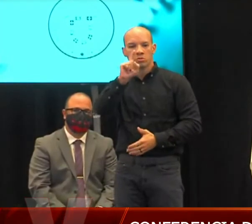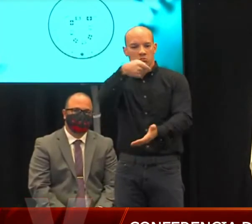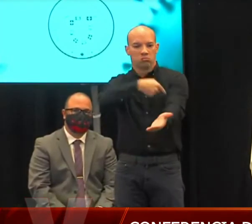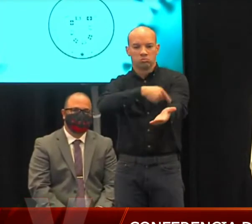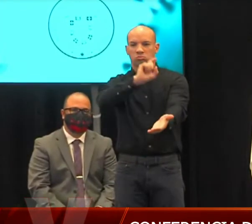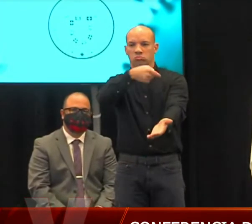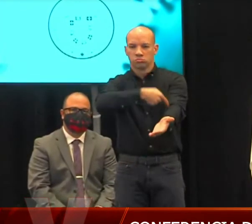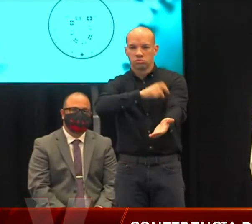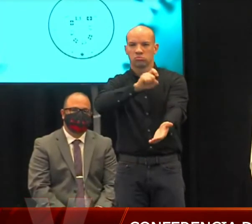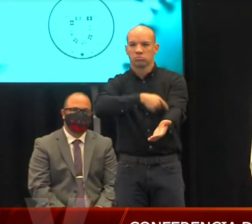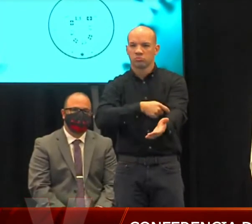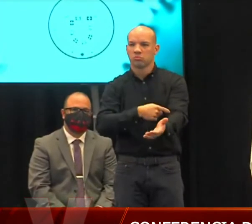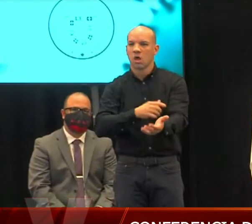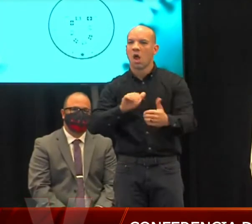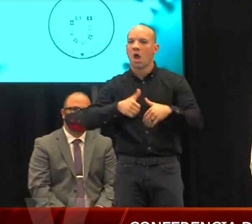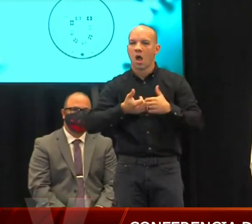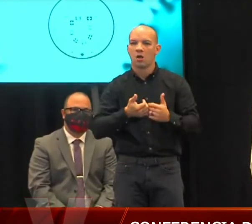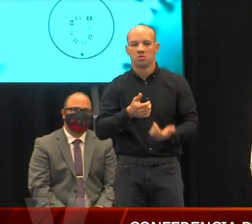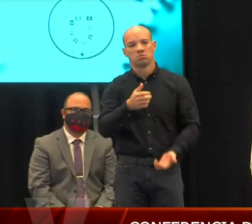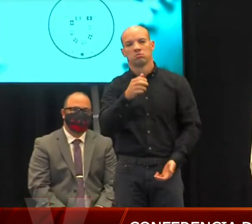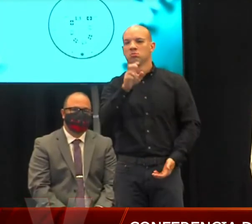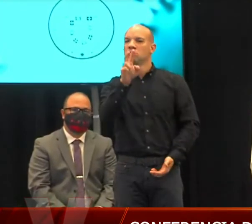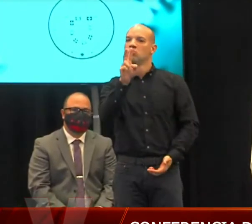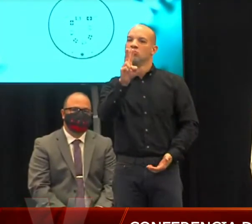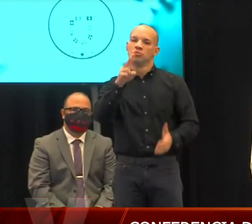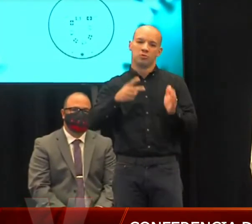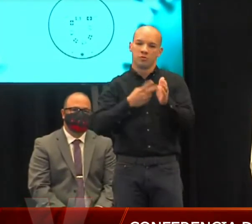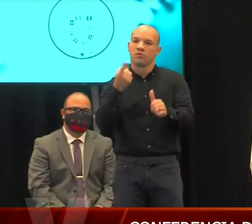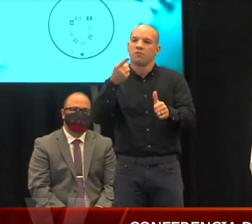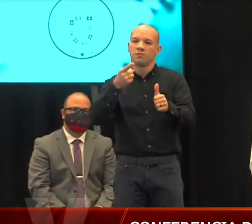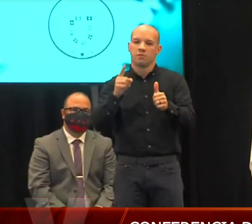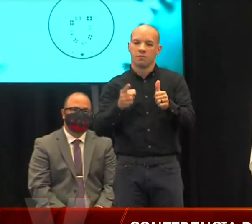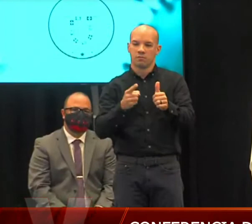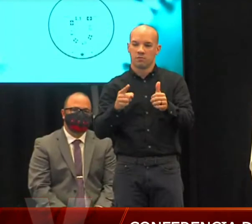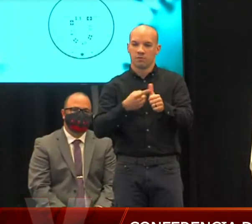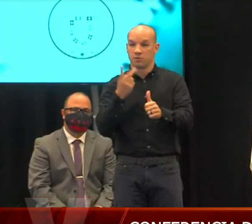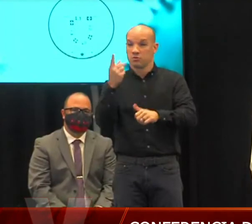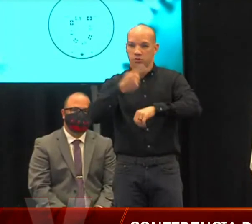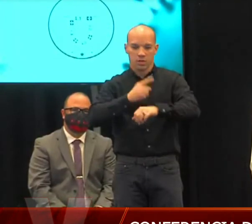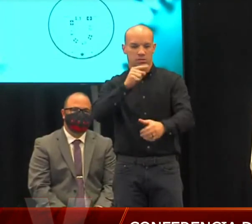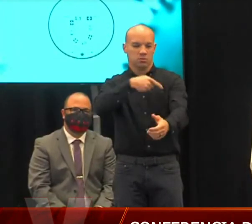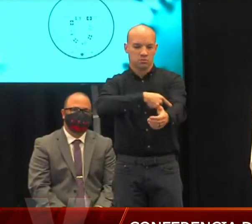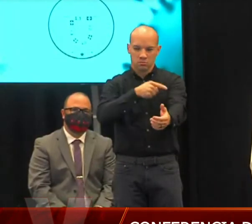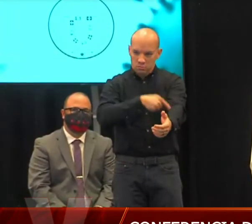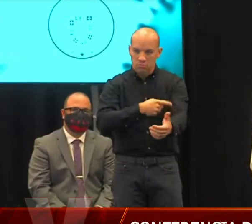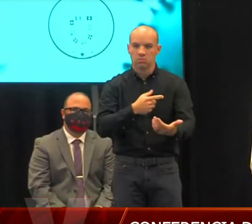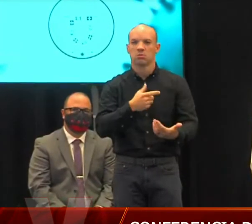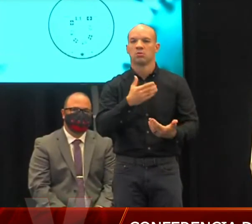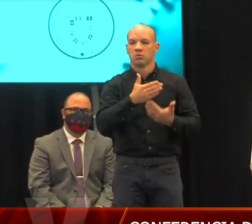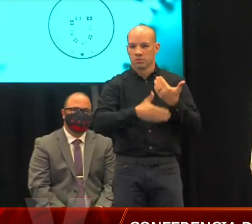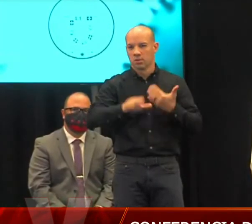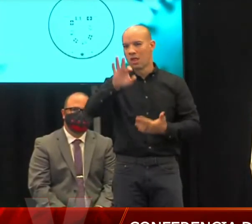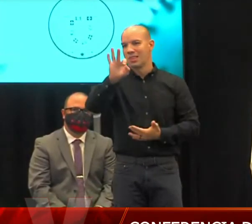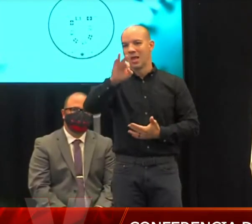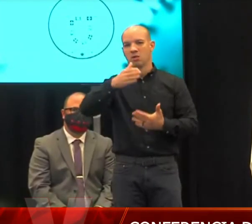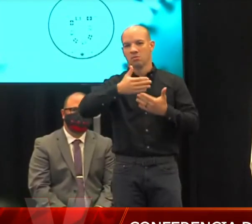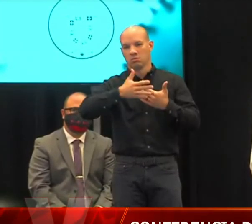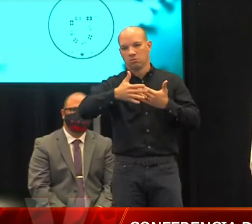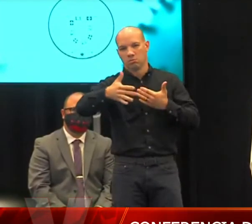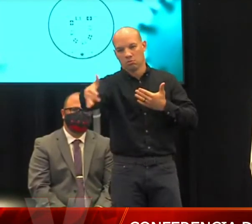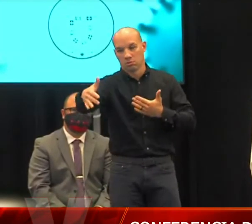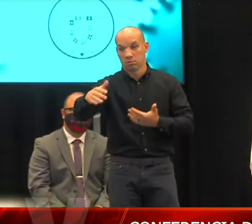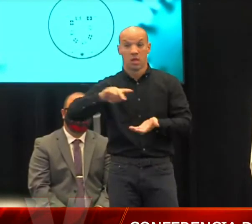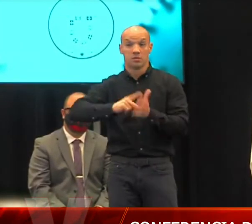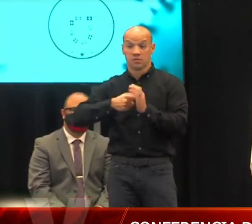paciente, dos el primer día, nueve consecutivos por los próximos nueve días para un total de 10 días de tratamiento. Así que baja 3.200 dólares. El